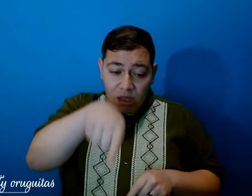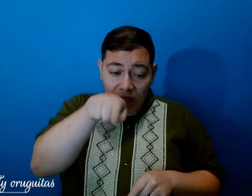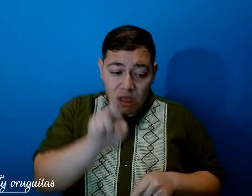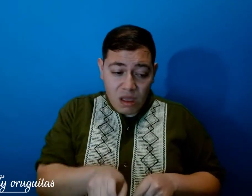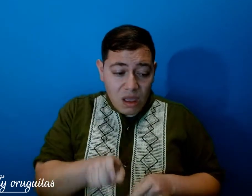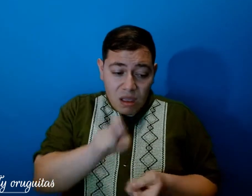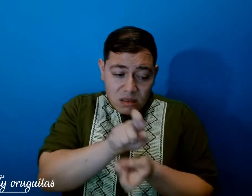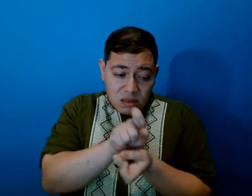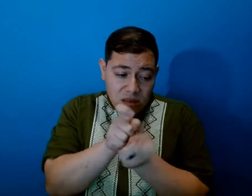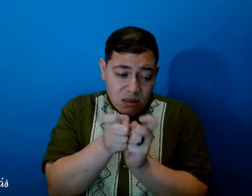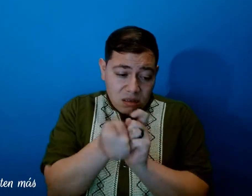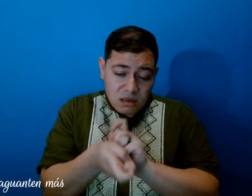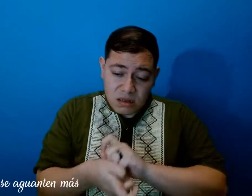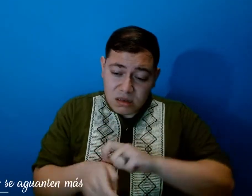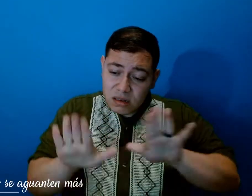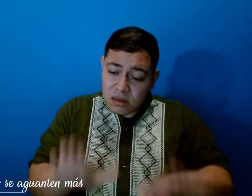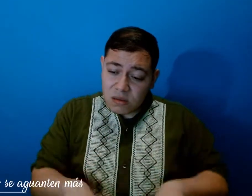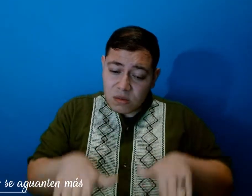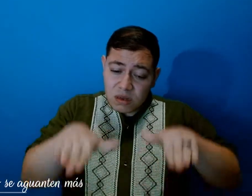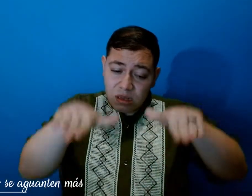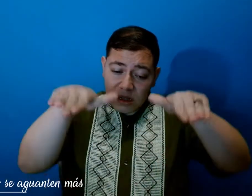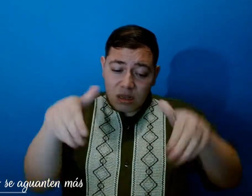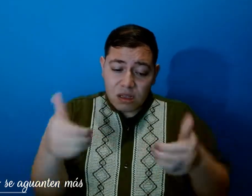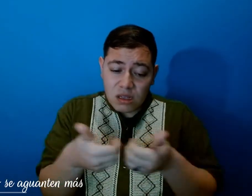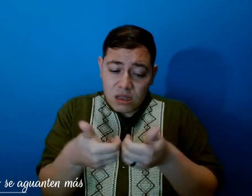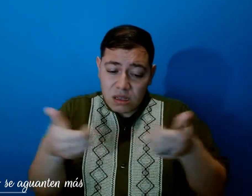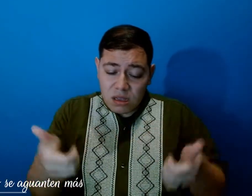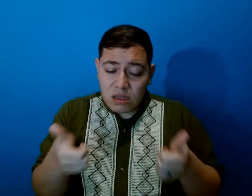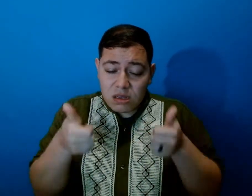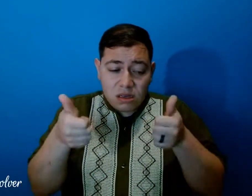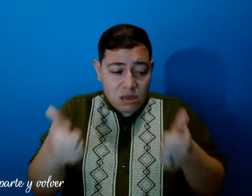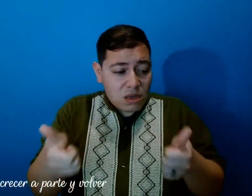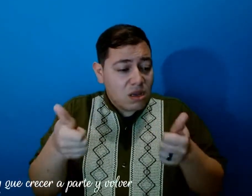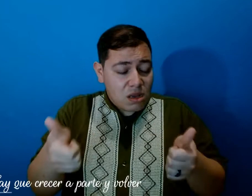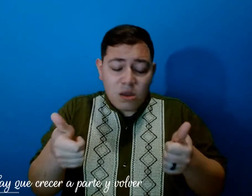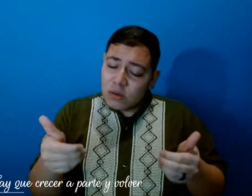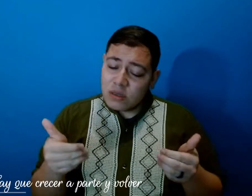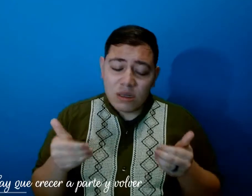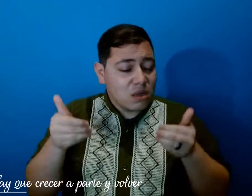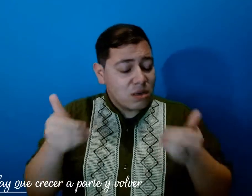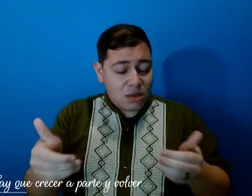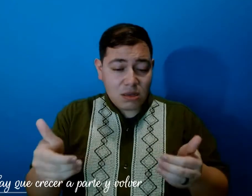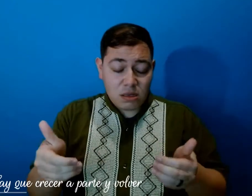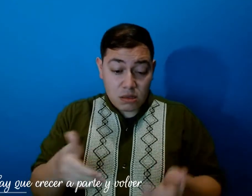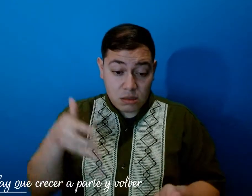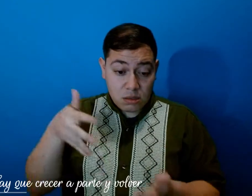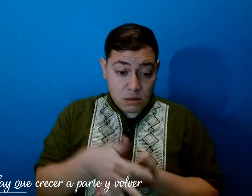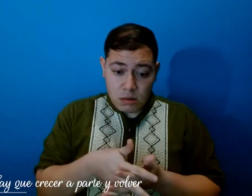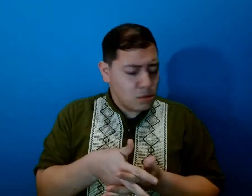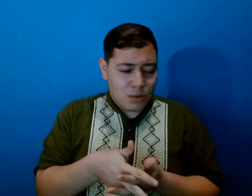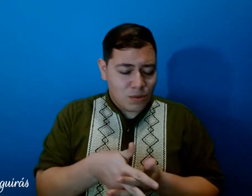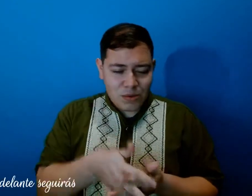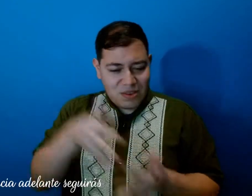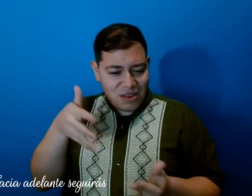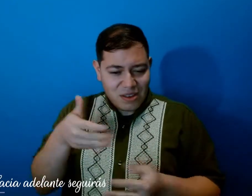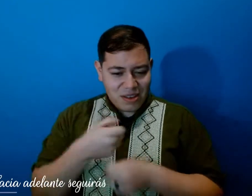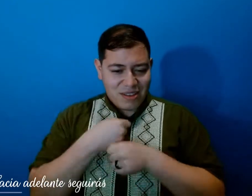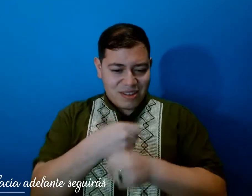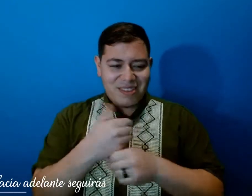No se aguante más Hay que crecer aparte y volver Hacia adelante seguirás